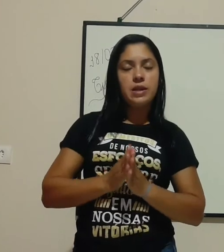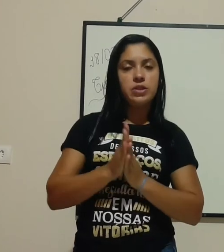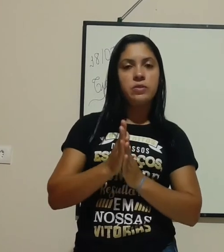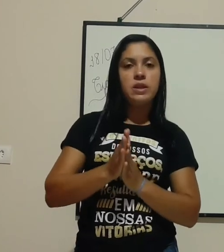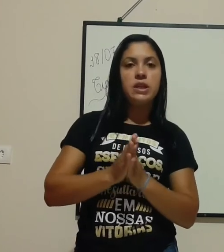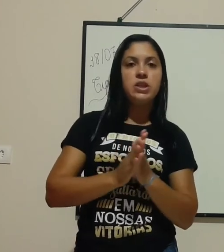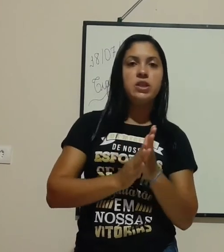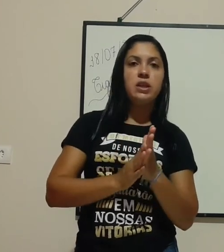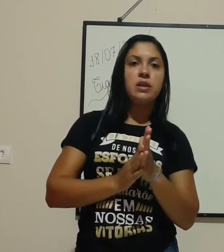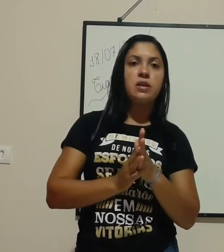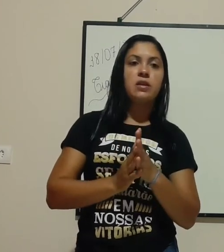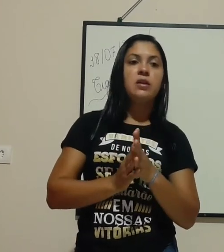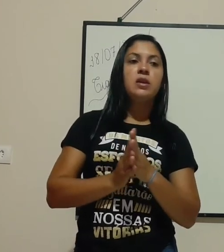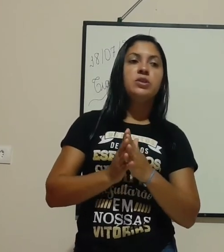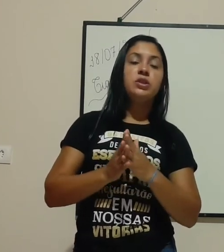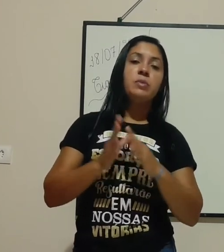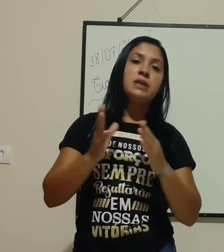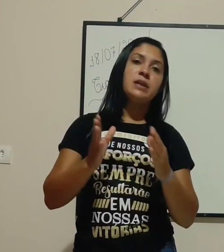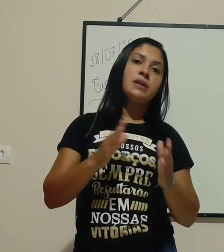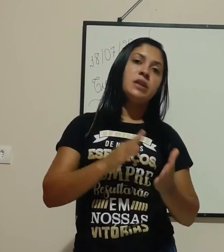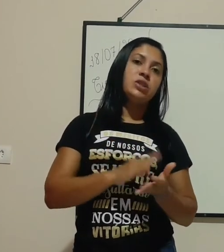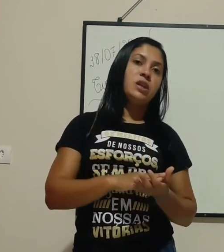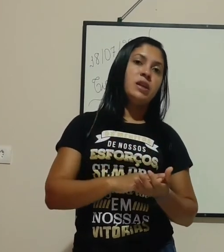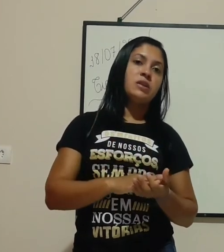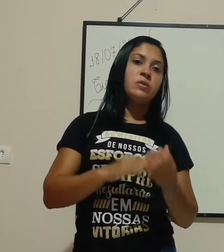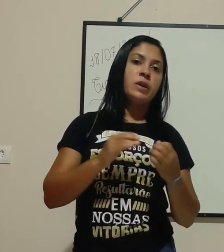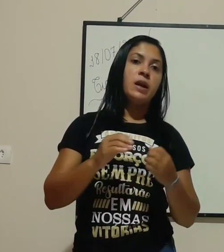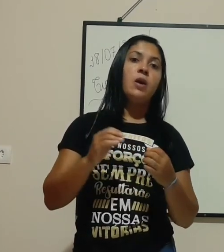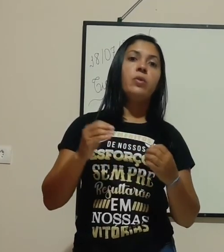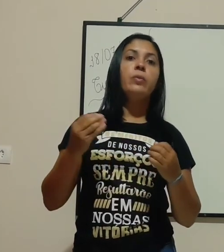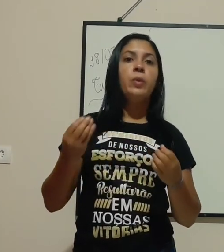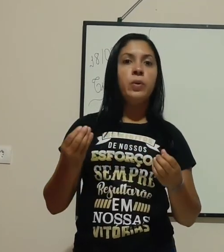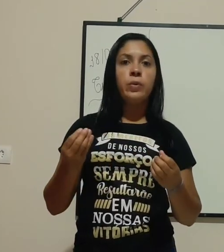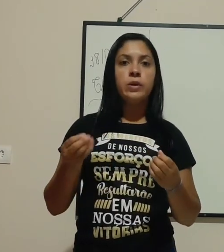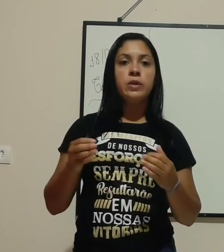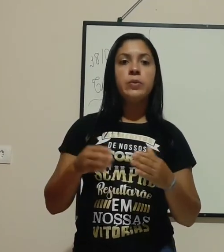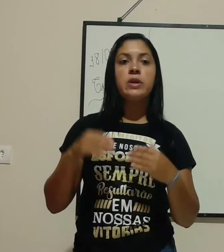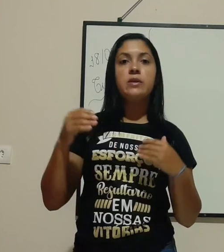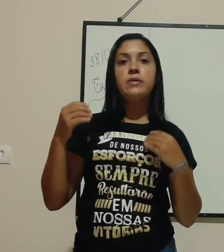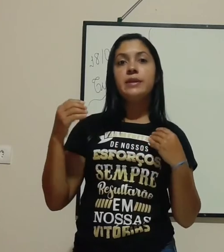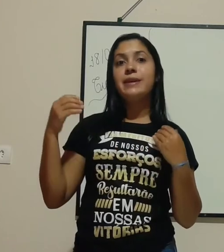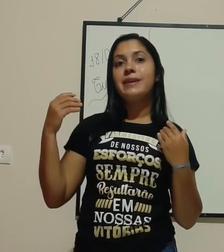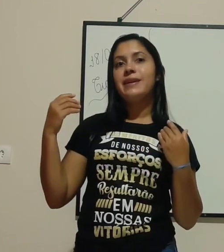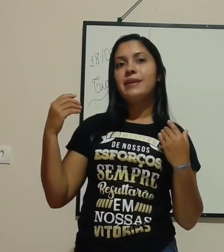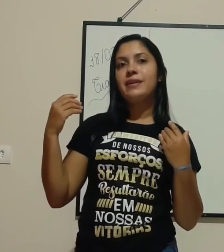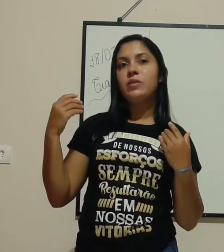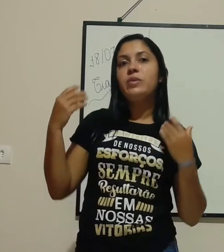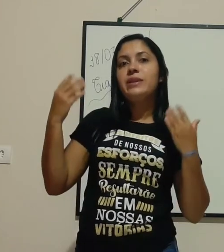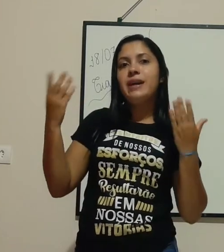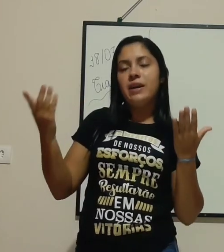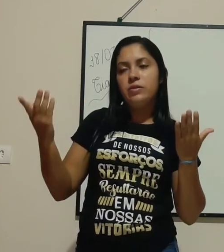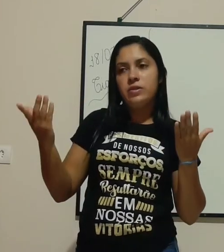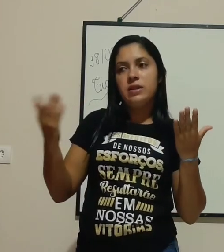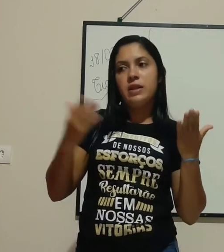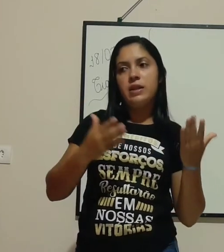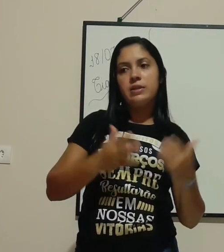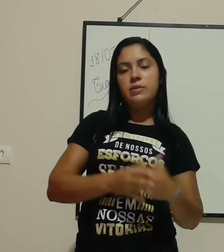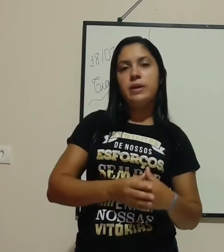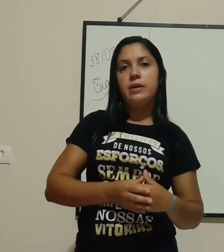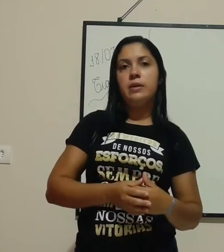questão da energia elétrica. Se eu mais a energia elétrica não é algo bom, então por que eu vou ter cuidados em relação a ela?